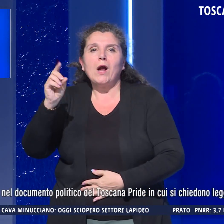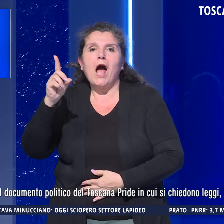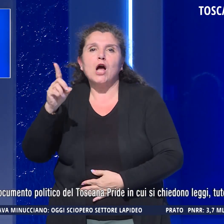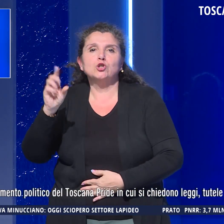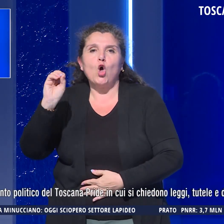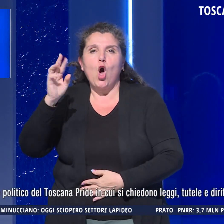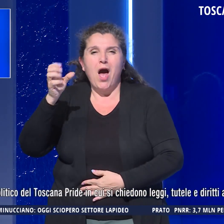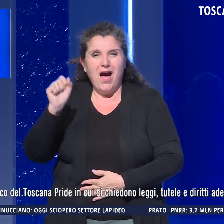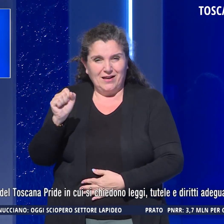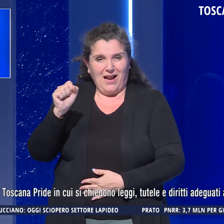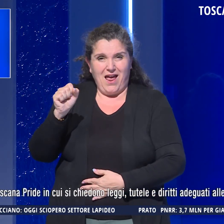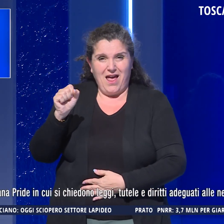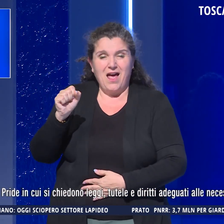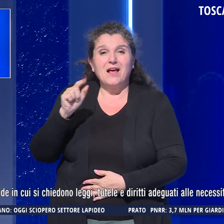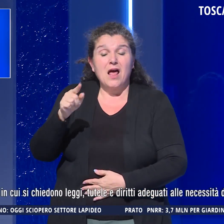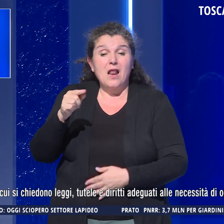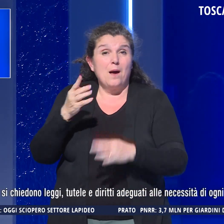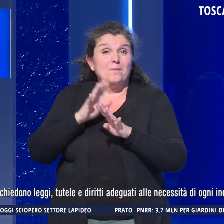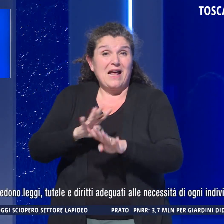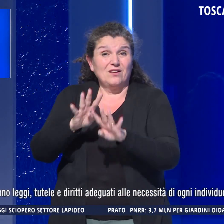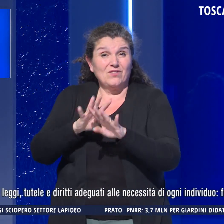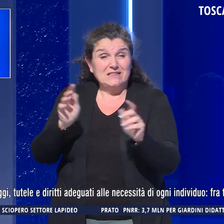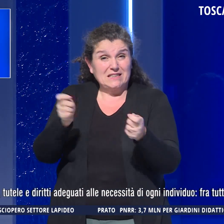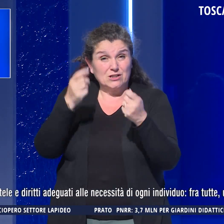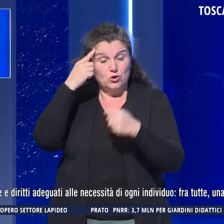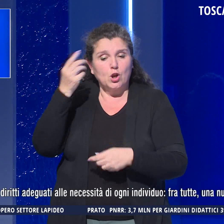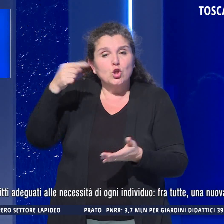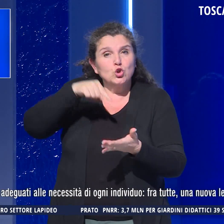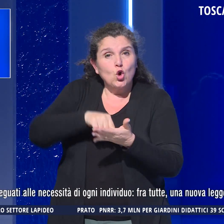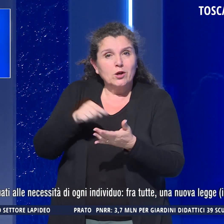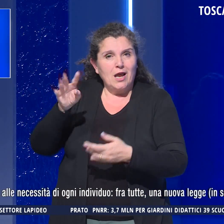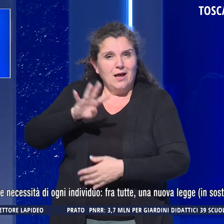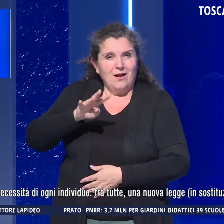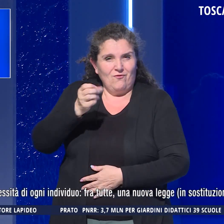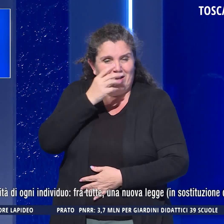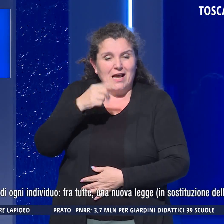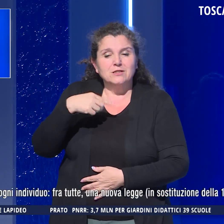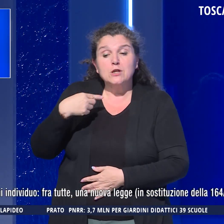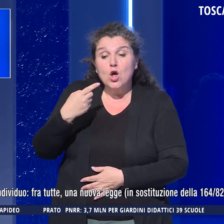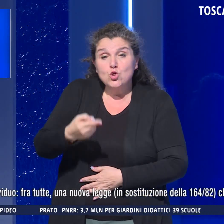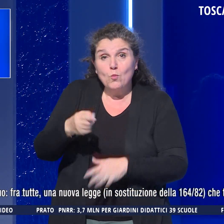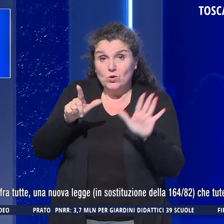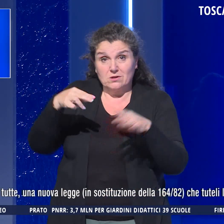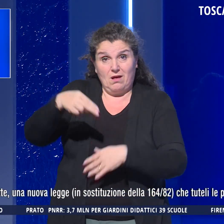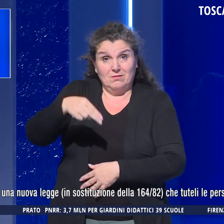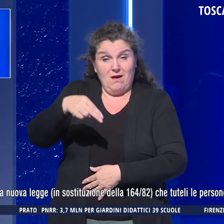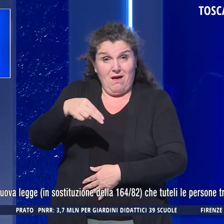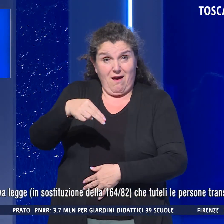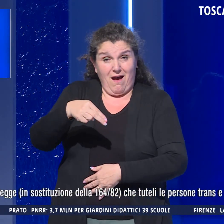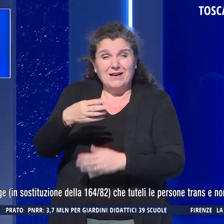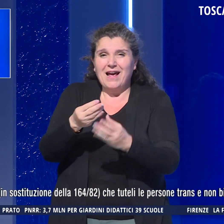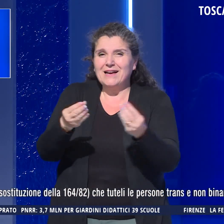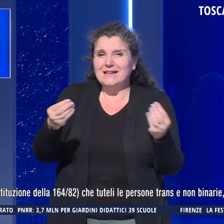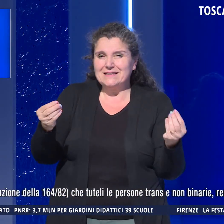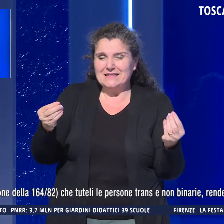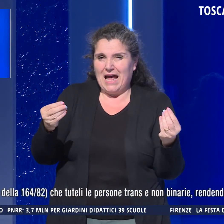manifestazione che torna nel capoluogo toscano dopo sette anni. Tante